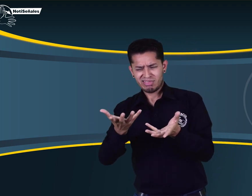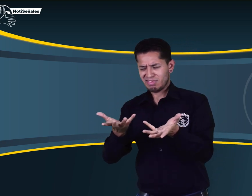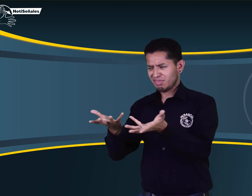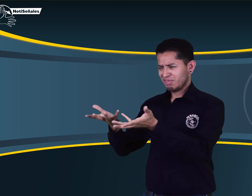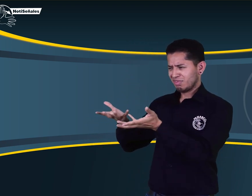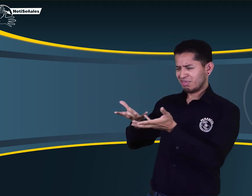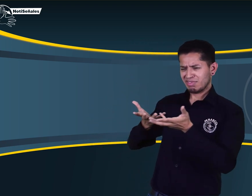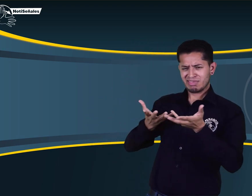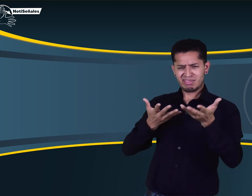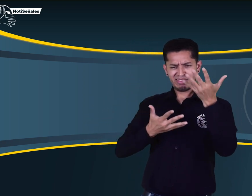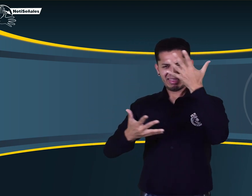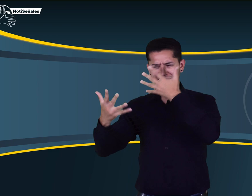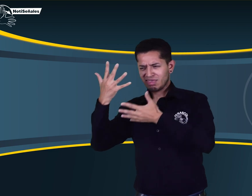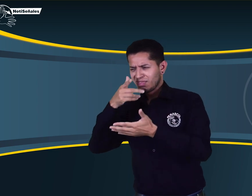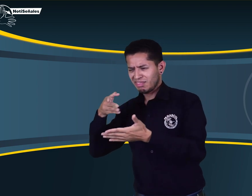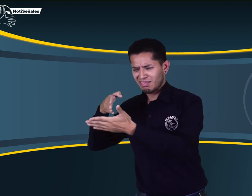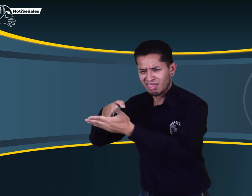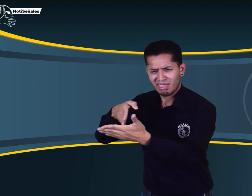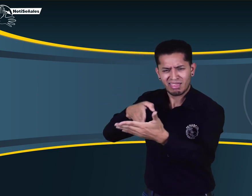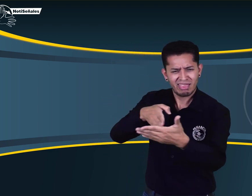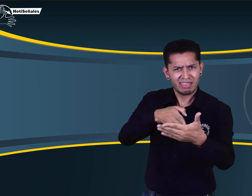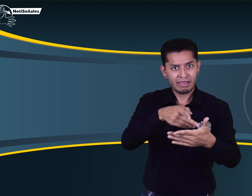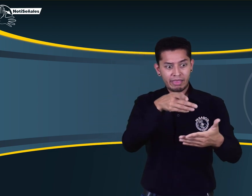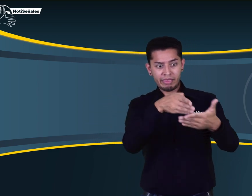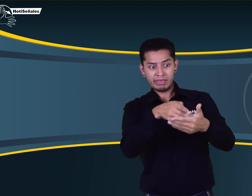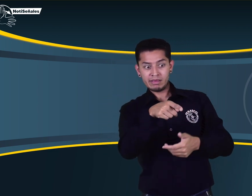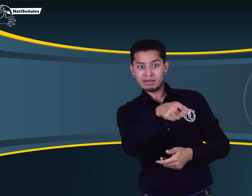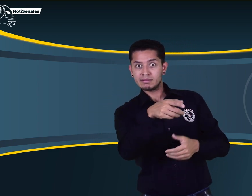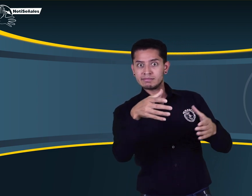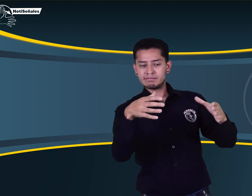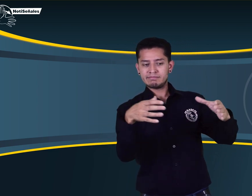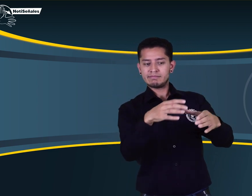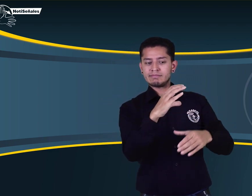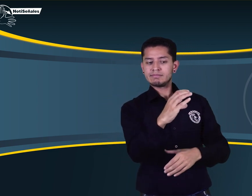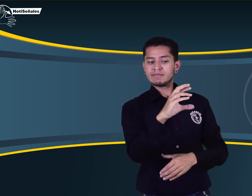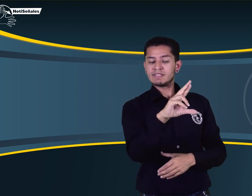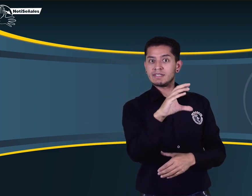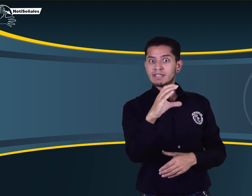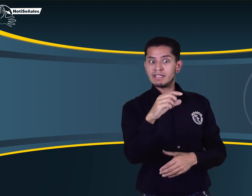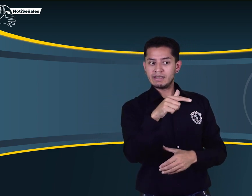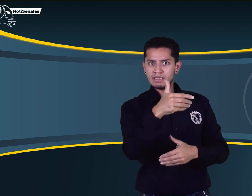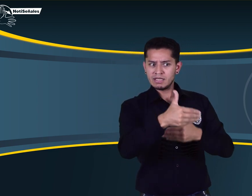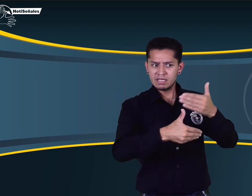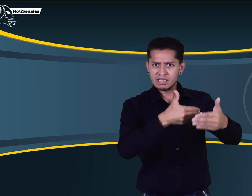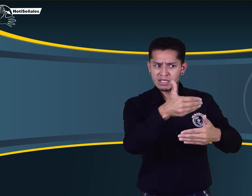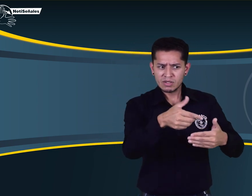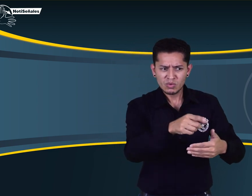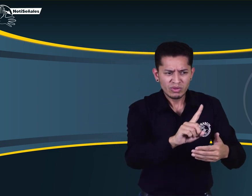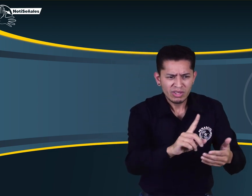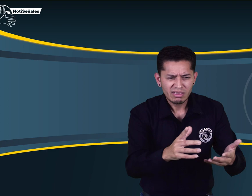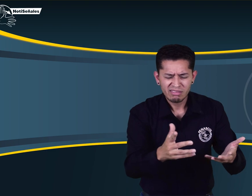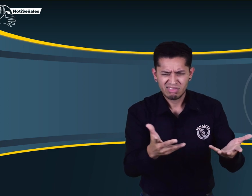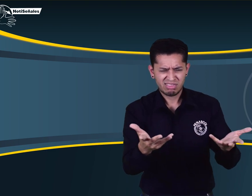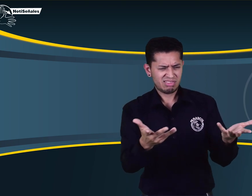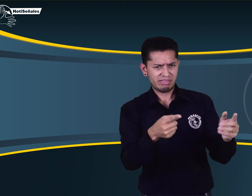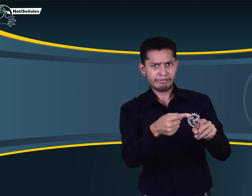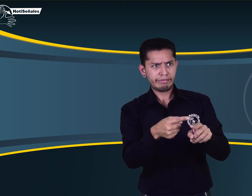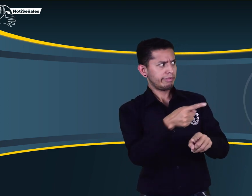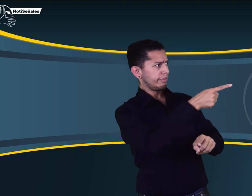venciendo y se deben renovar. Pero las personas sordas no lo logran, pues se encuentran bastantes barreras para hacerlo. Como